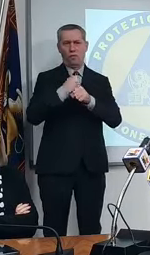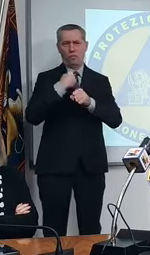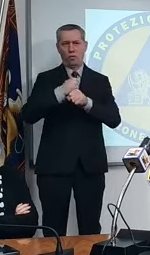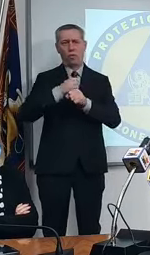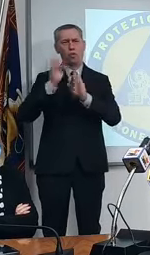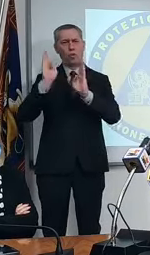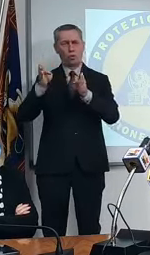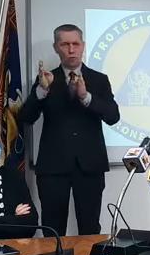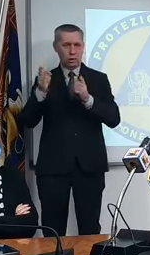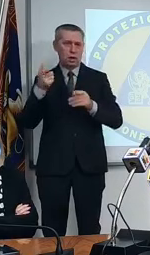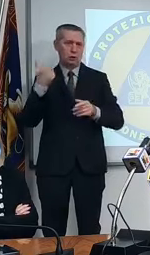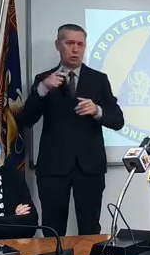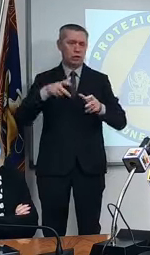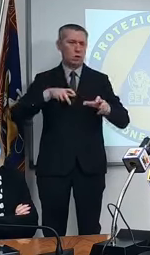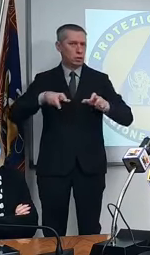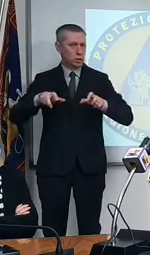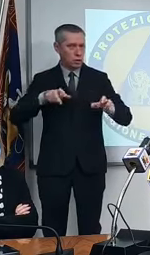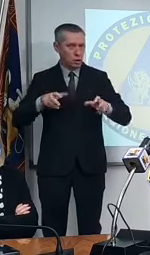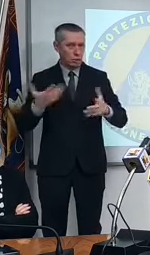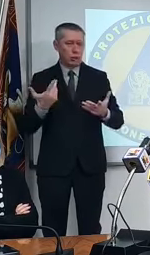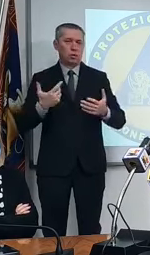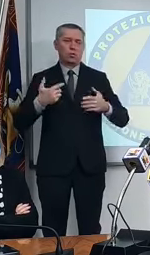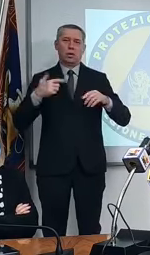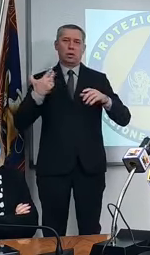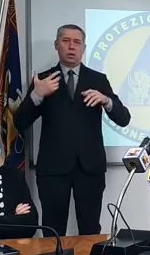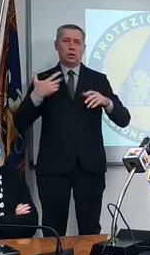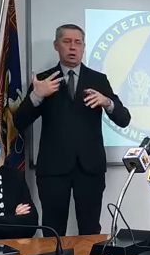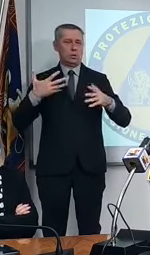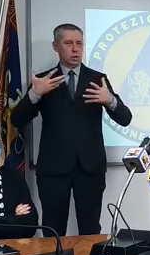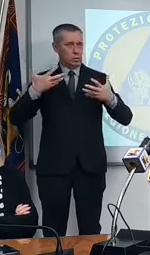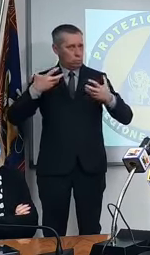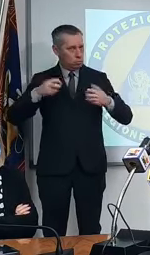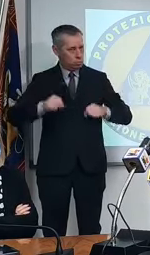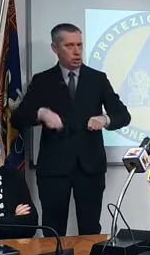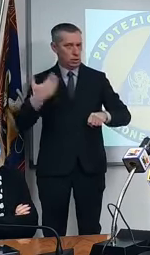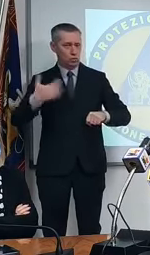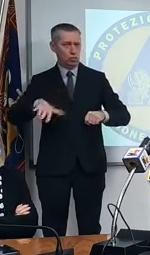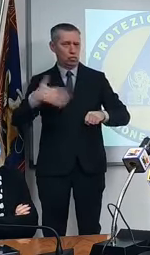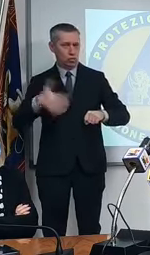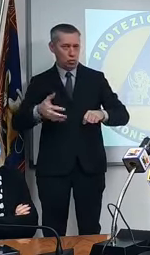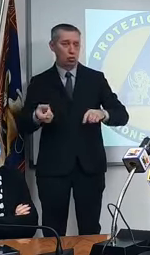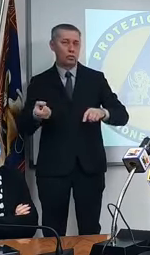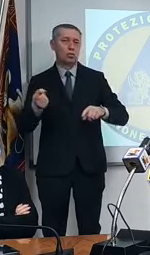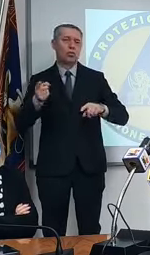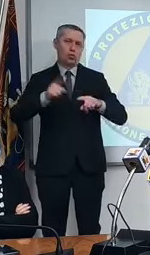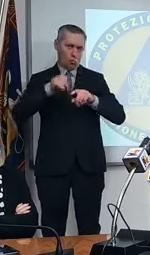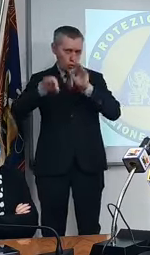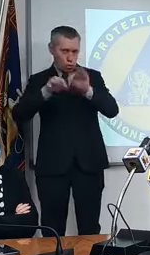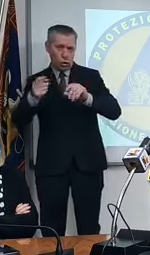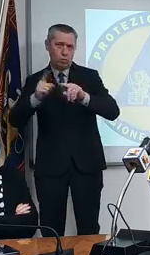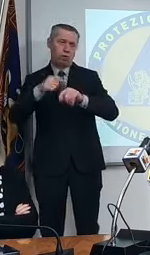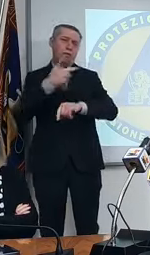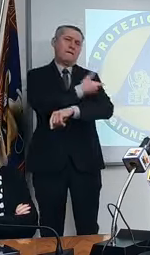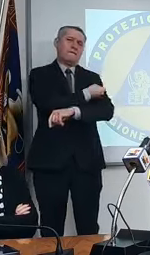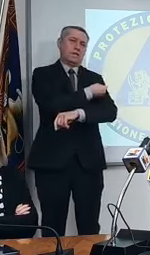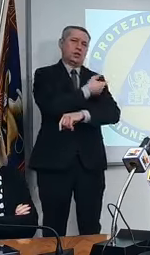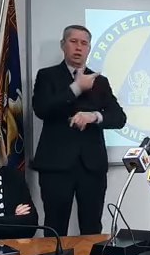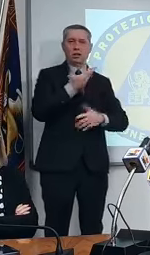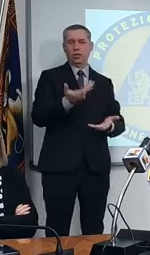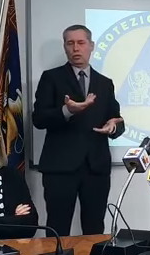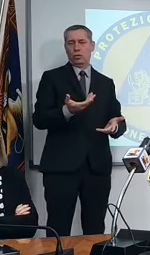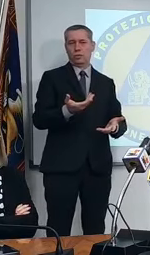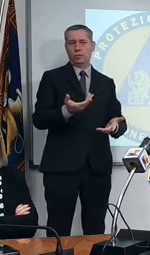comunque è uno stress sanitario nelle cure, al quale si aggiunge quello delle vaccinazioni. Le vaccinazioni